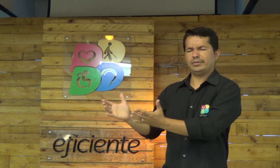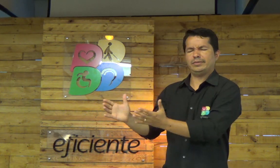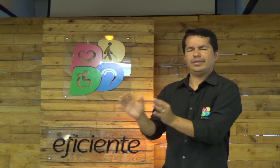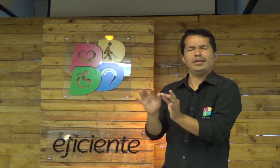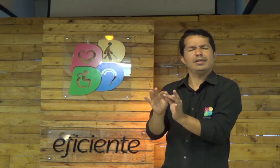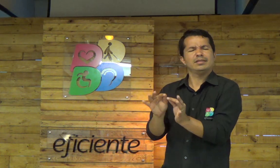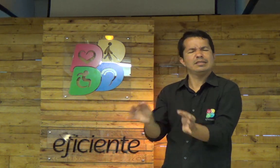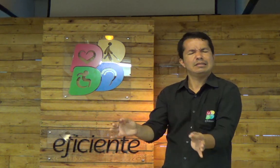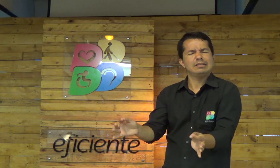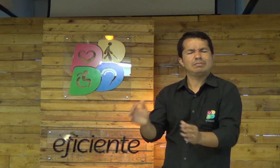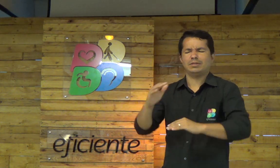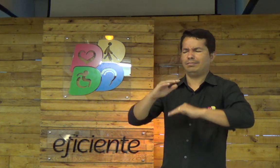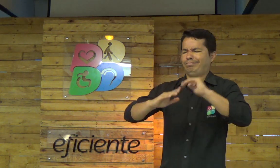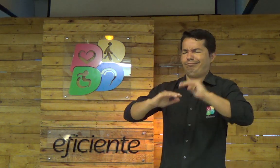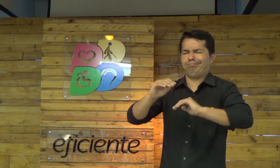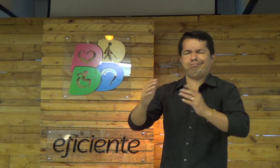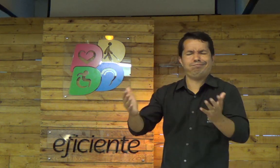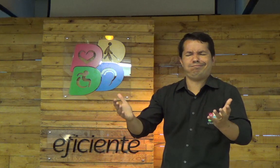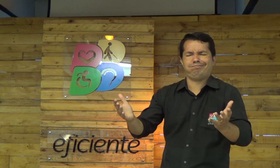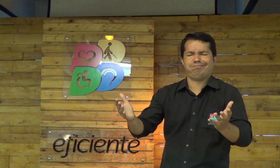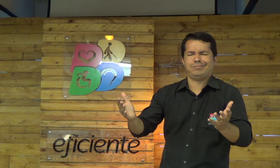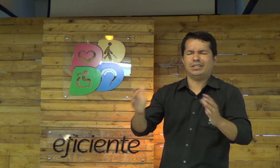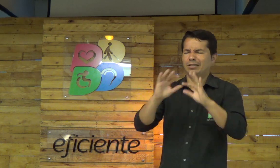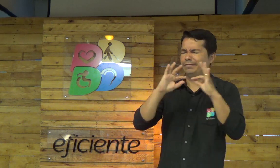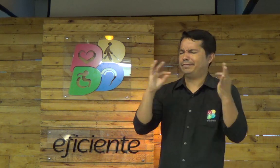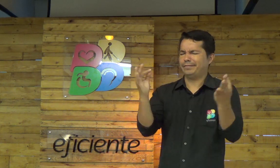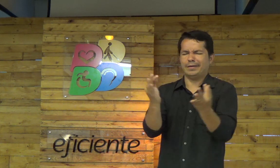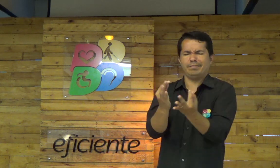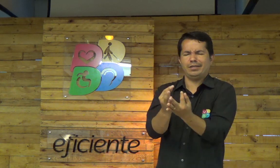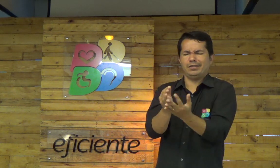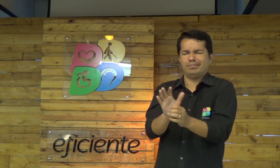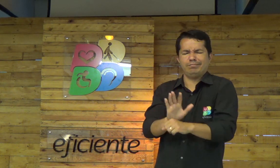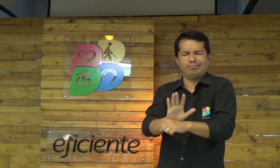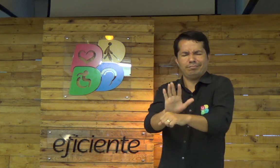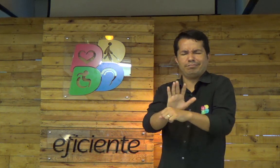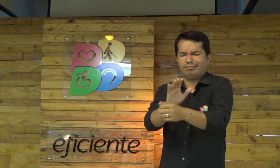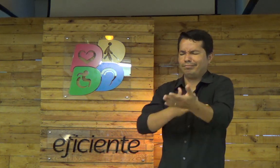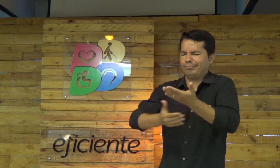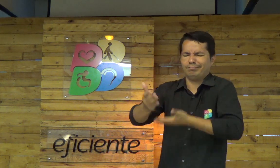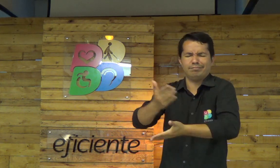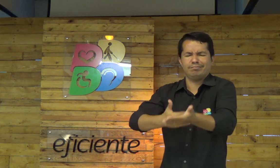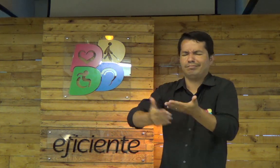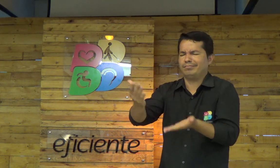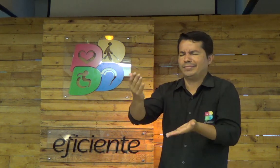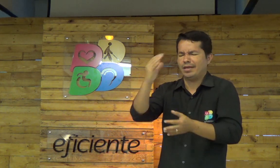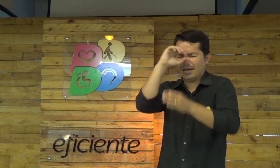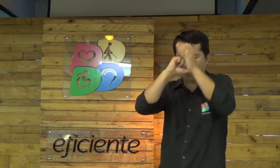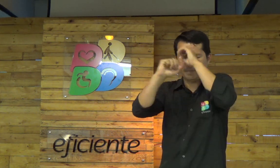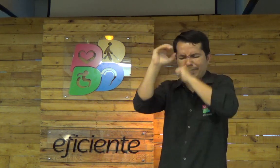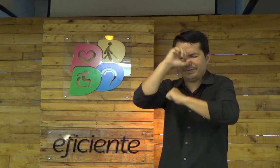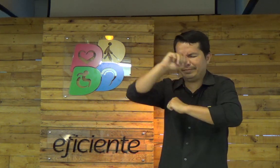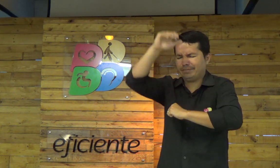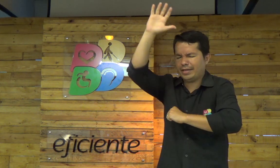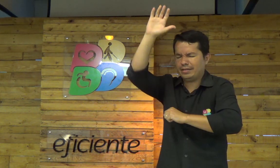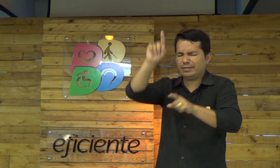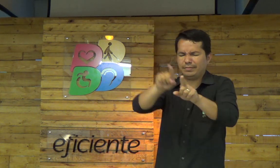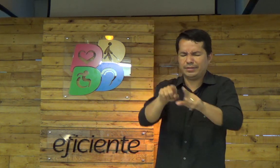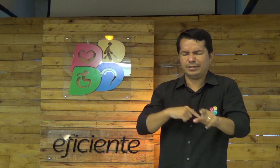estudamos hoje. Temos muitas ideias a respeito de Jesus, sobre a sua palavra, nos mostra coisas